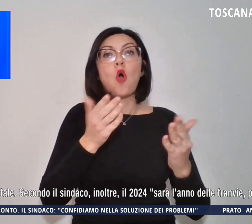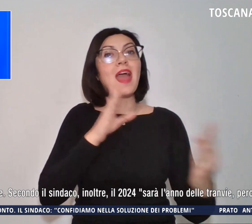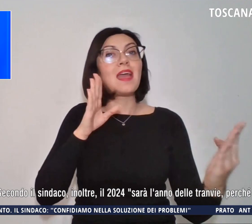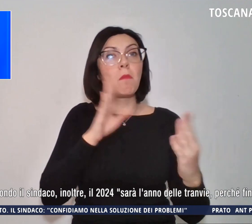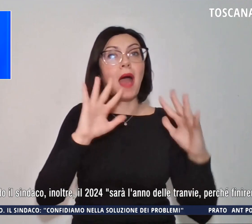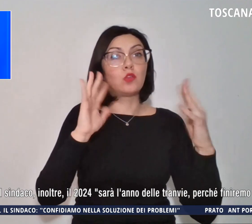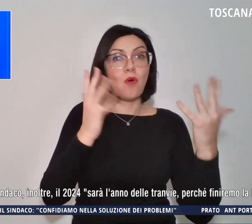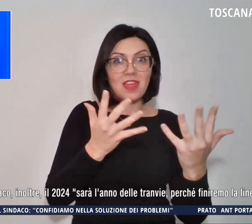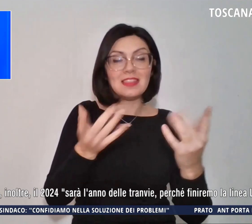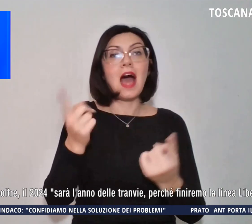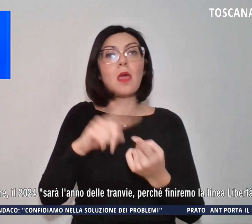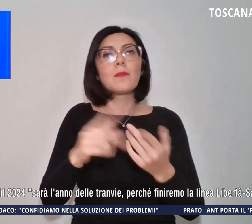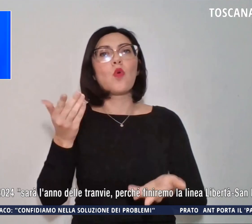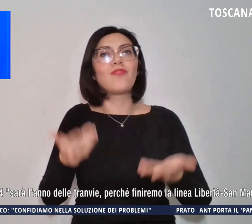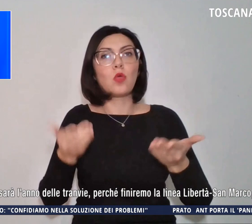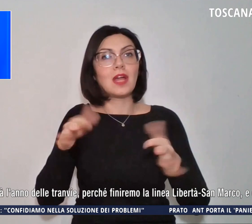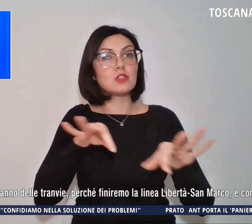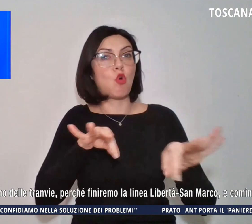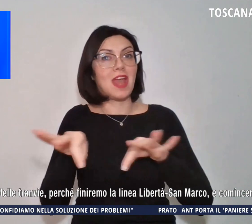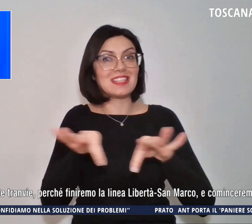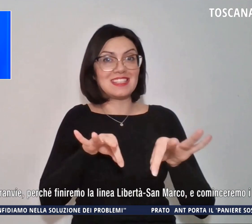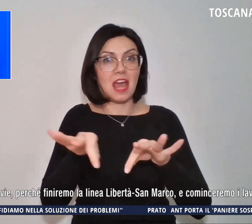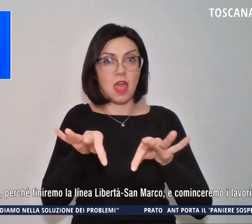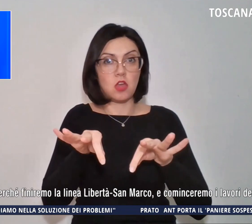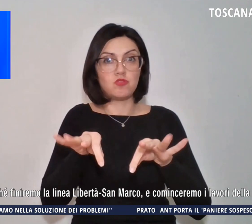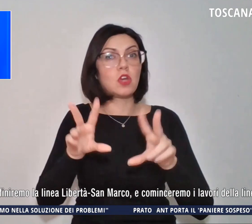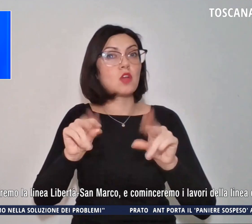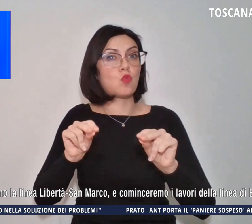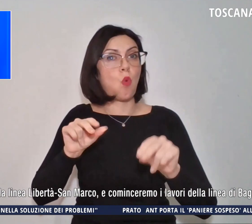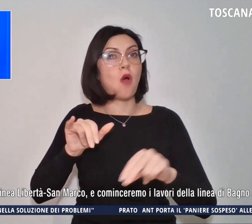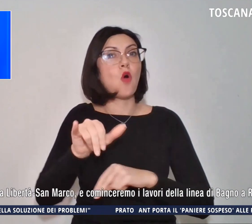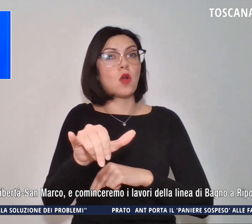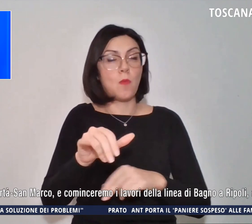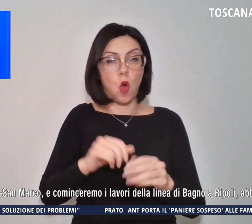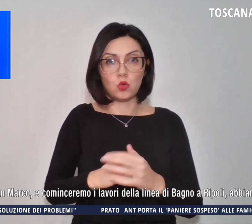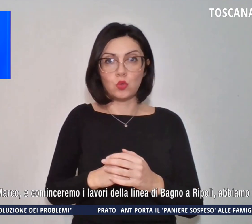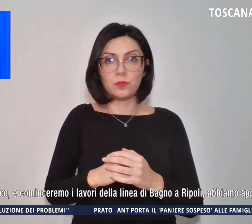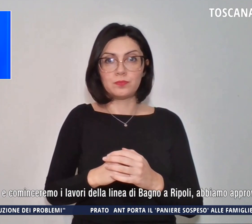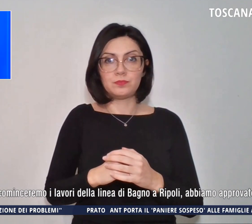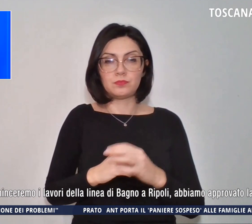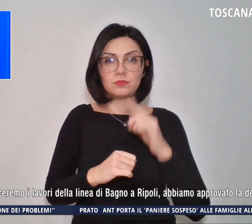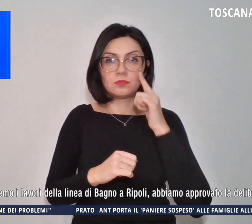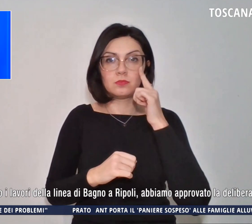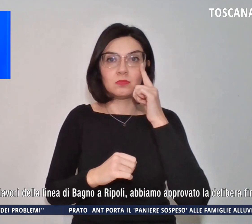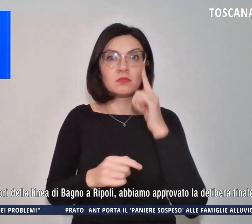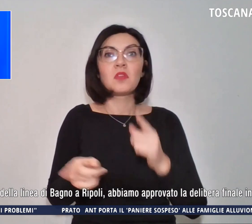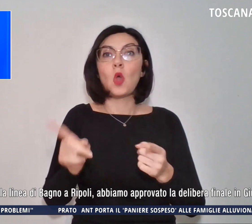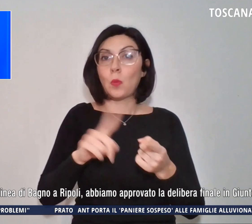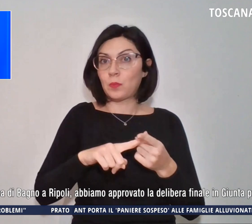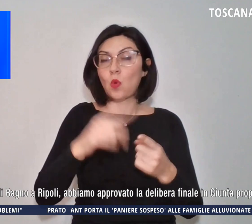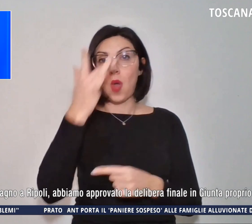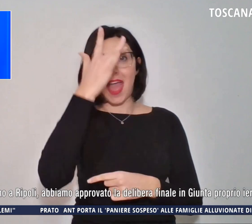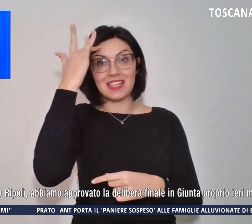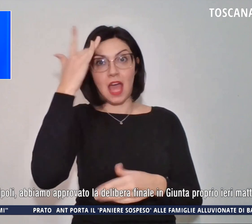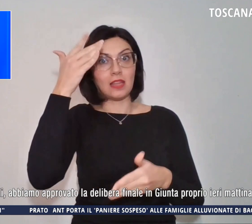valutazione strategica sul nuovo aeroporto. Poi entro l'estate potranno